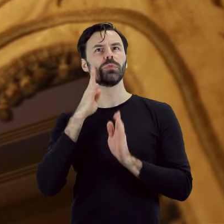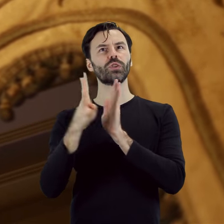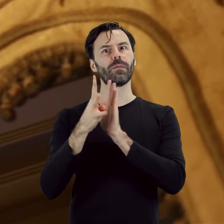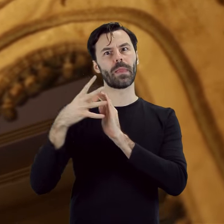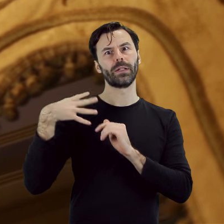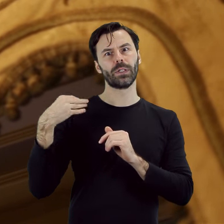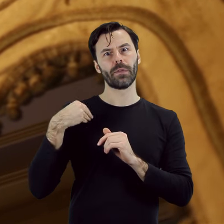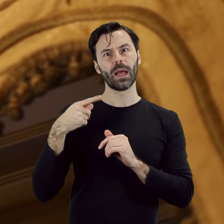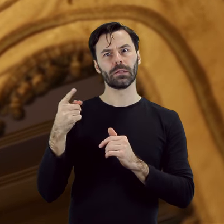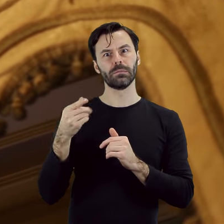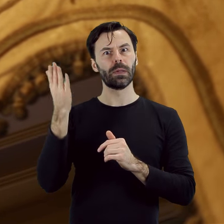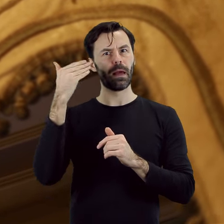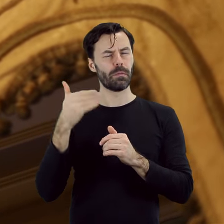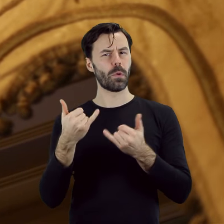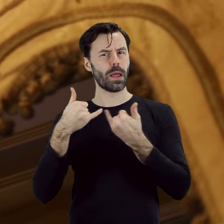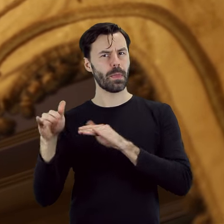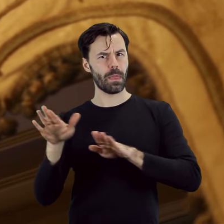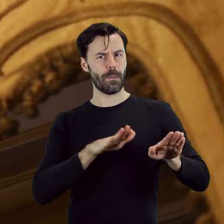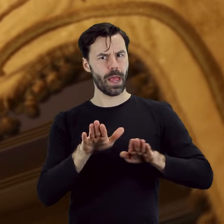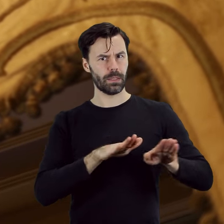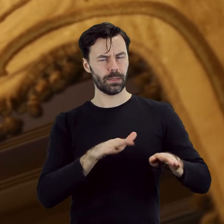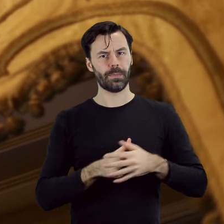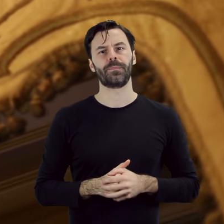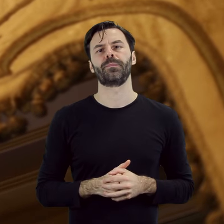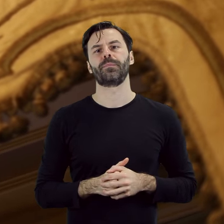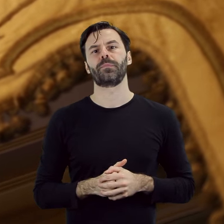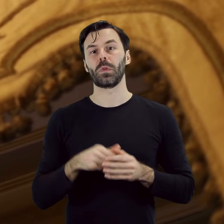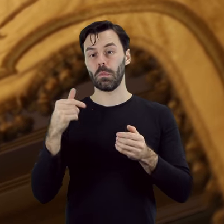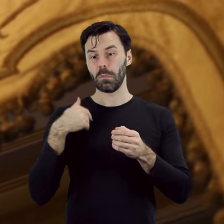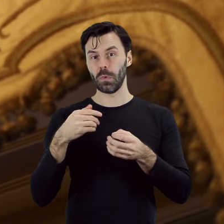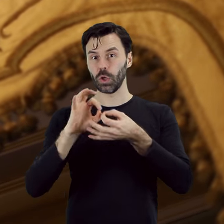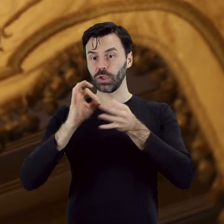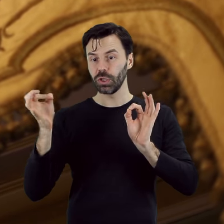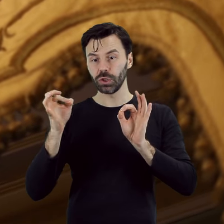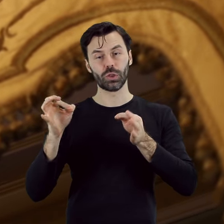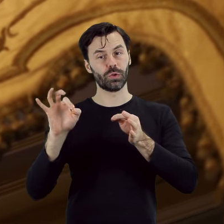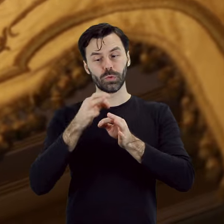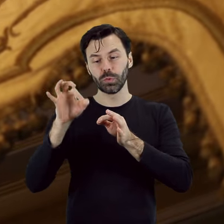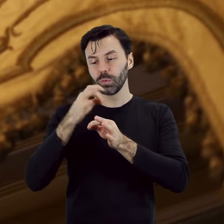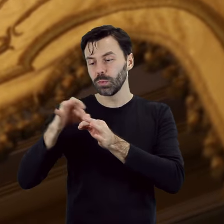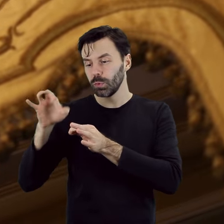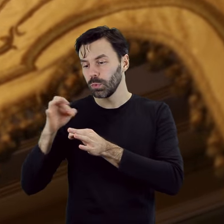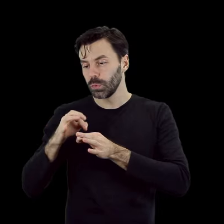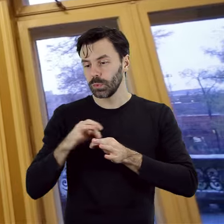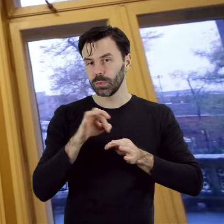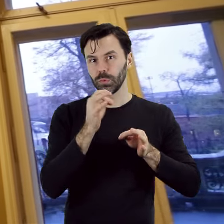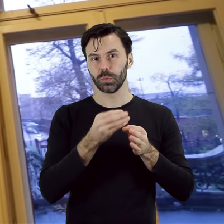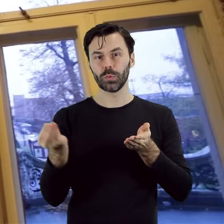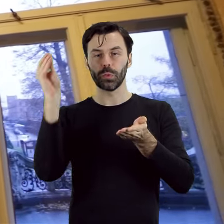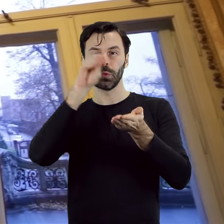pierwotnie znajdowały się w wykuszu pokoju. Haftowane złotymi nićmi i zdobione aplikacjami malowanymi akwarelą,